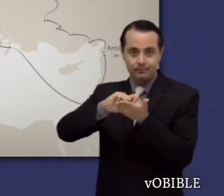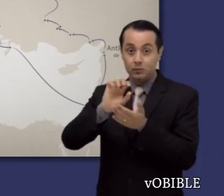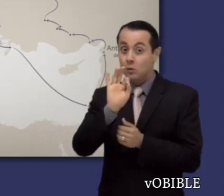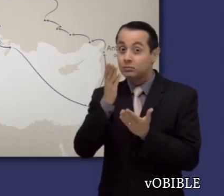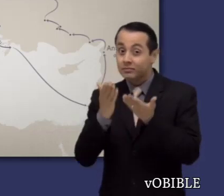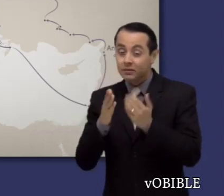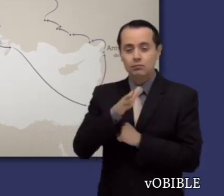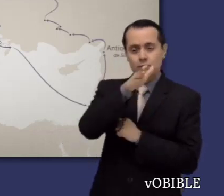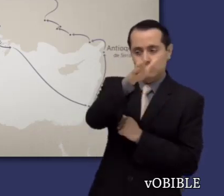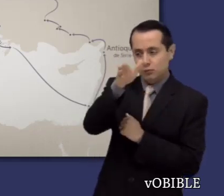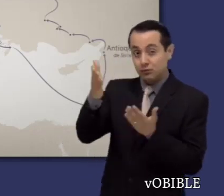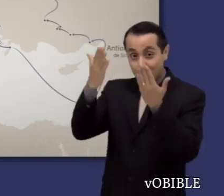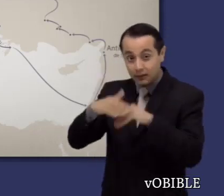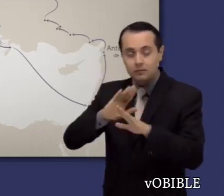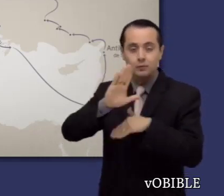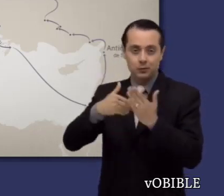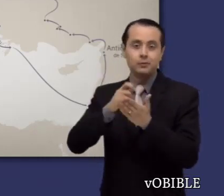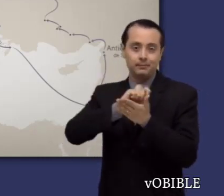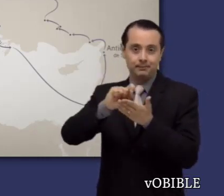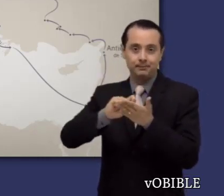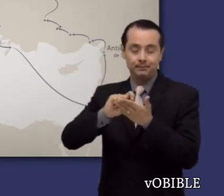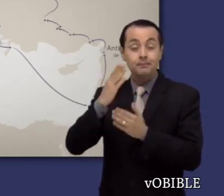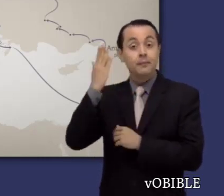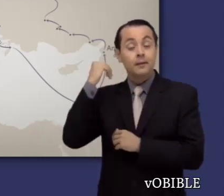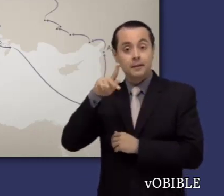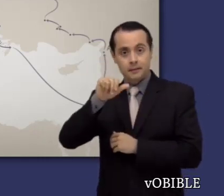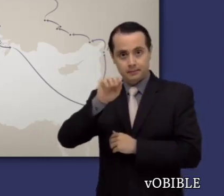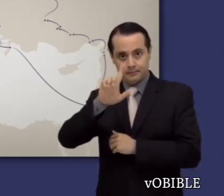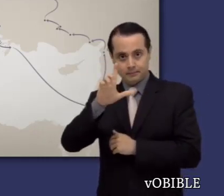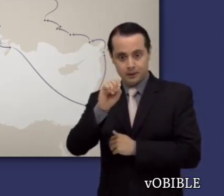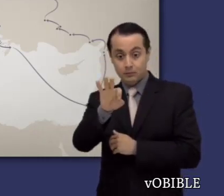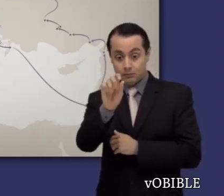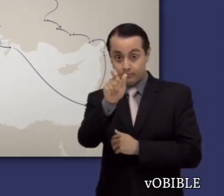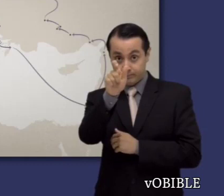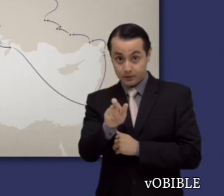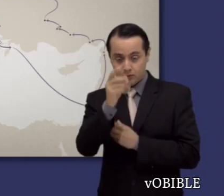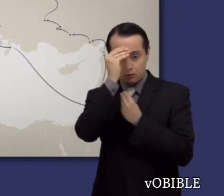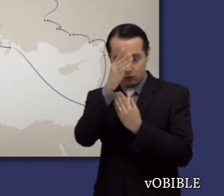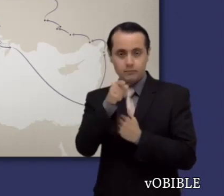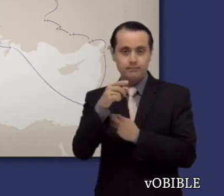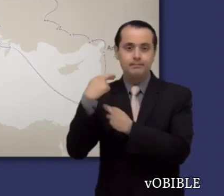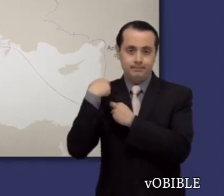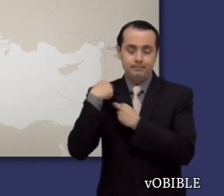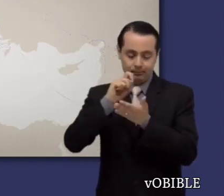Aunque Pablo usaba secretarios para escribir sus cartas, fue él mismo quien escribió a los gálatas.